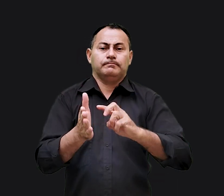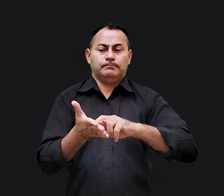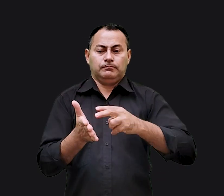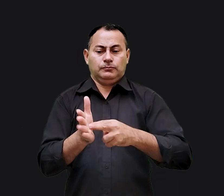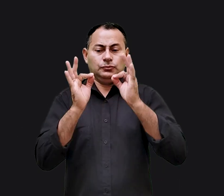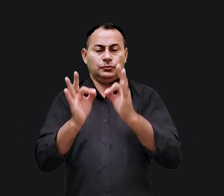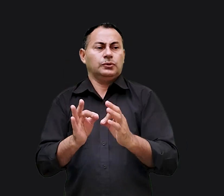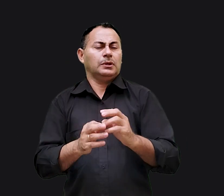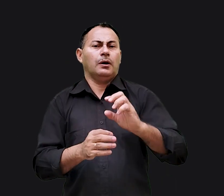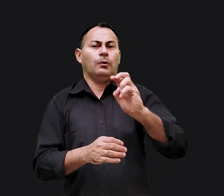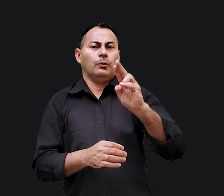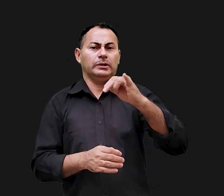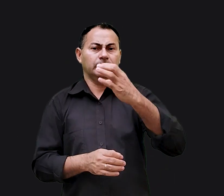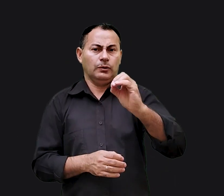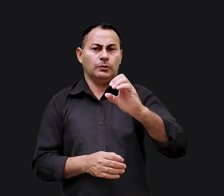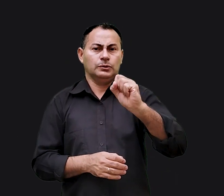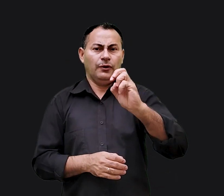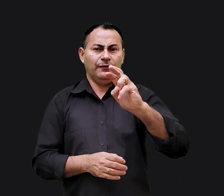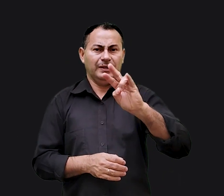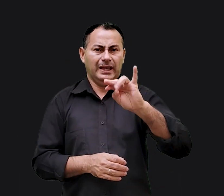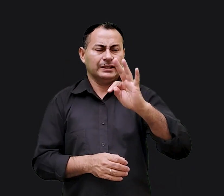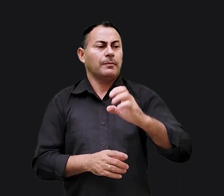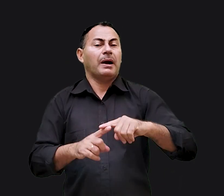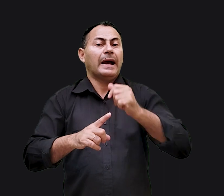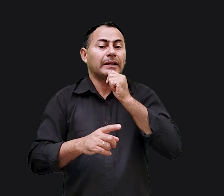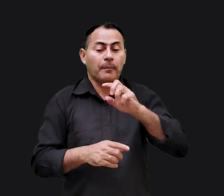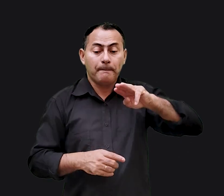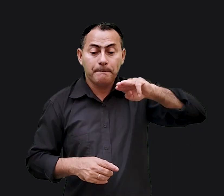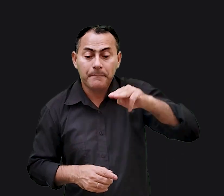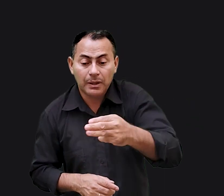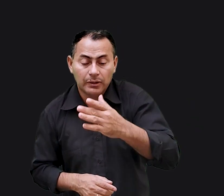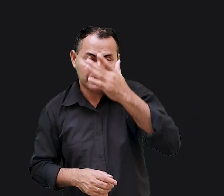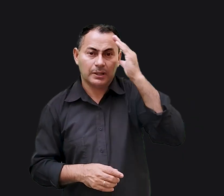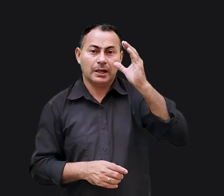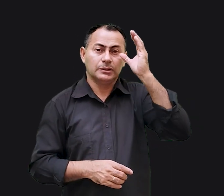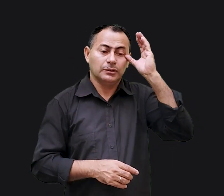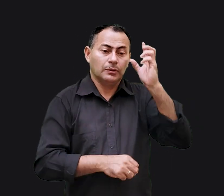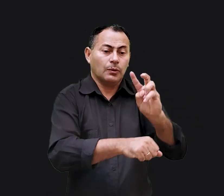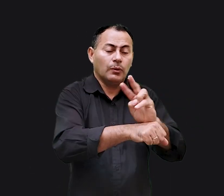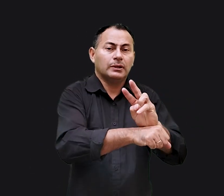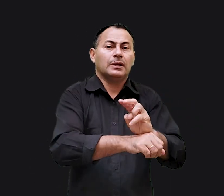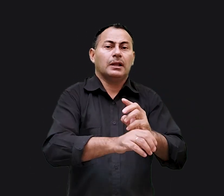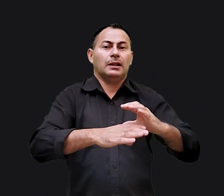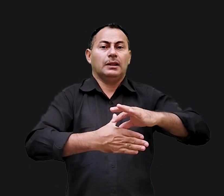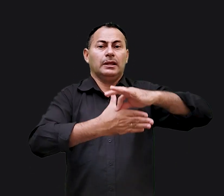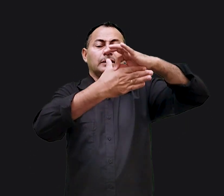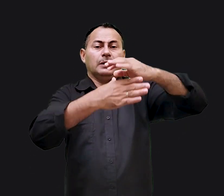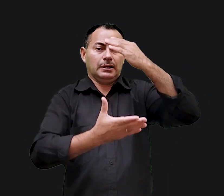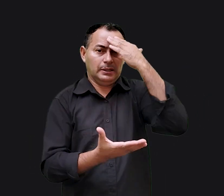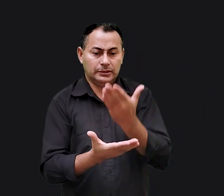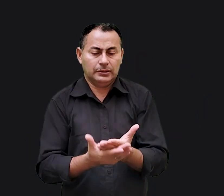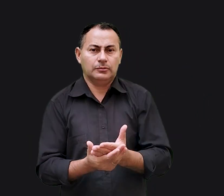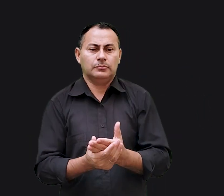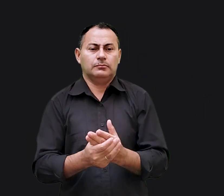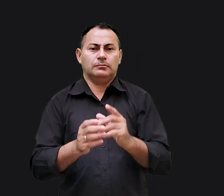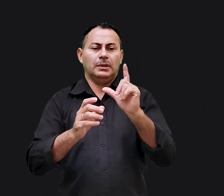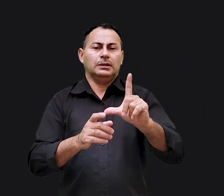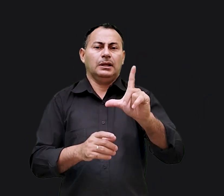mostrou-se ineficaz na antiga União Soviética, mas ainda há milhões de pessoas na China, sob controle de líderes que acreditam no